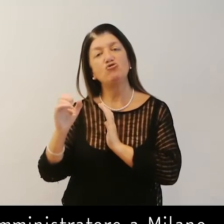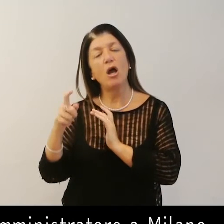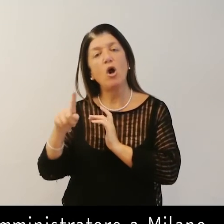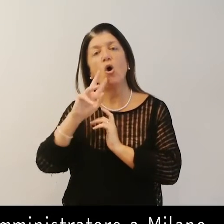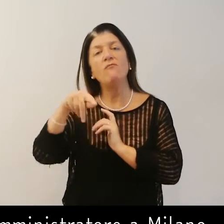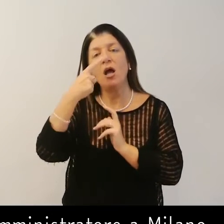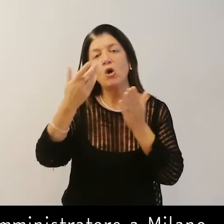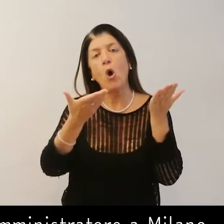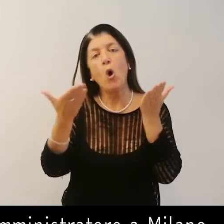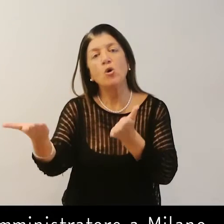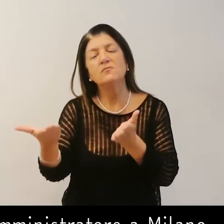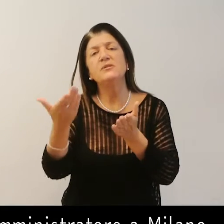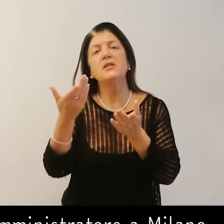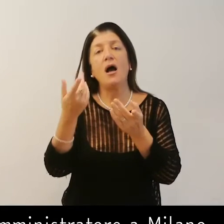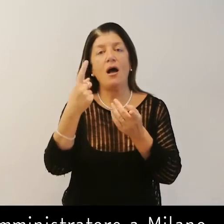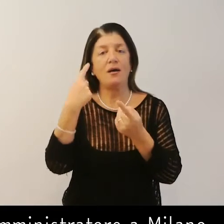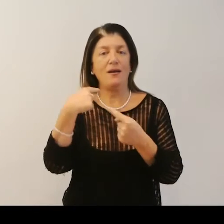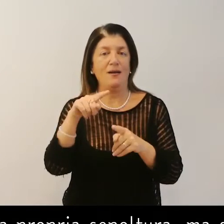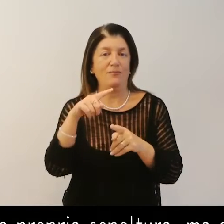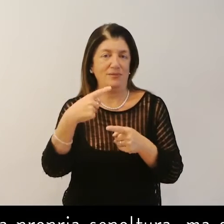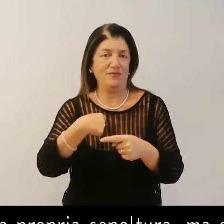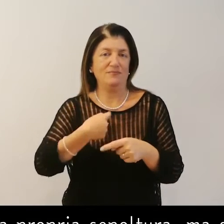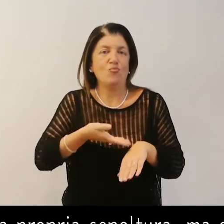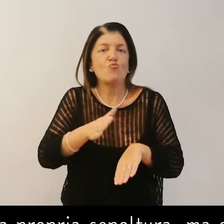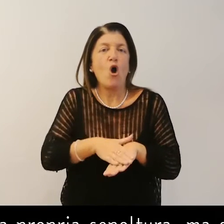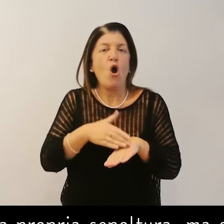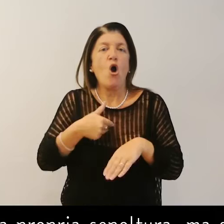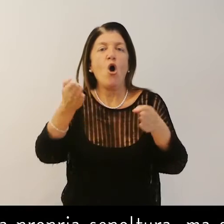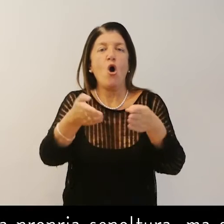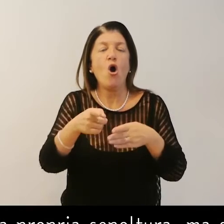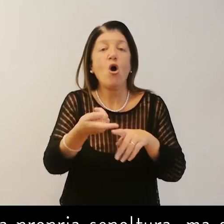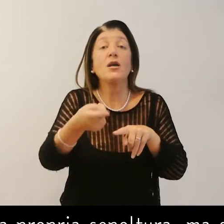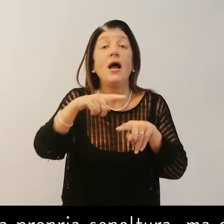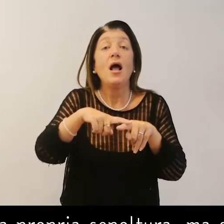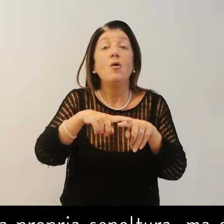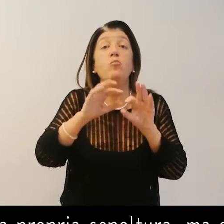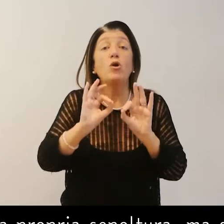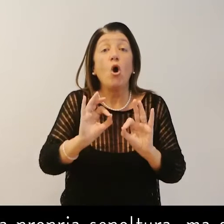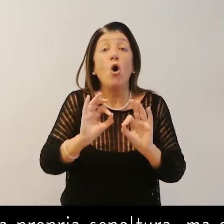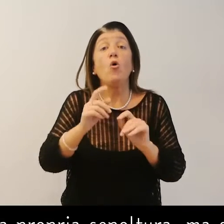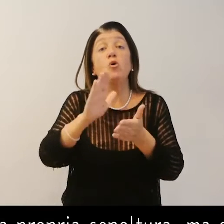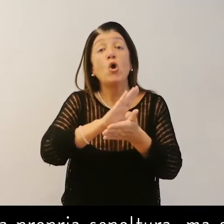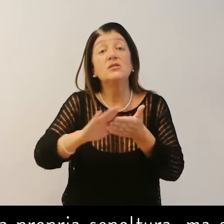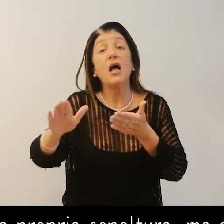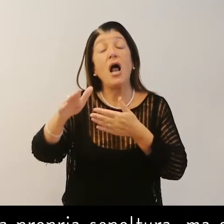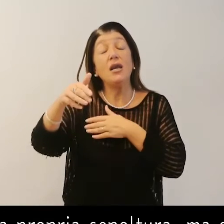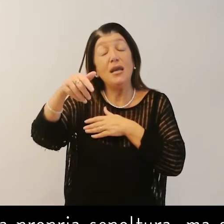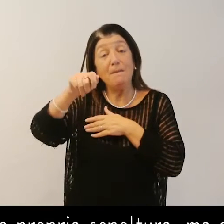del Banto Mediceo per ospitare la propria sepoltura ma soprattutto la reliquia della